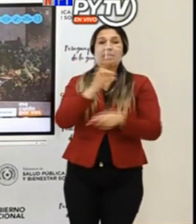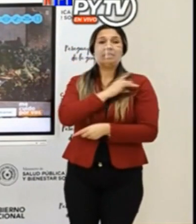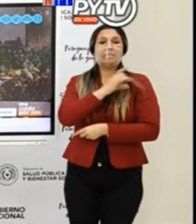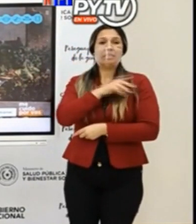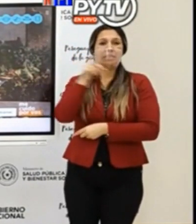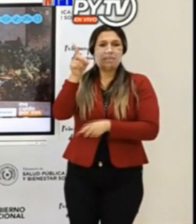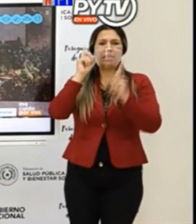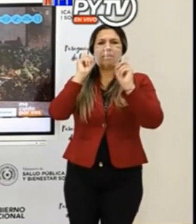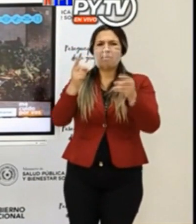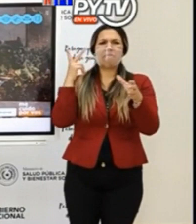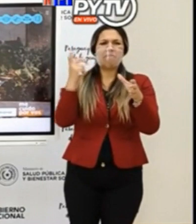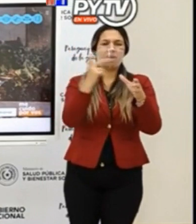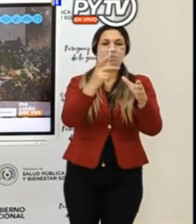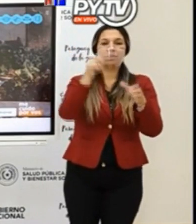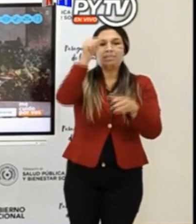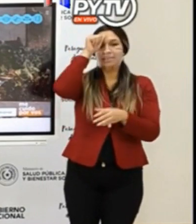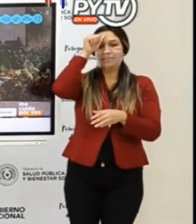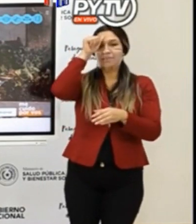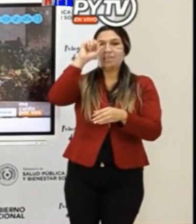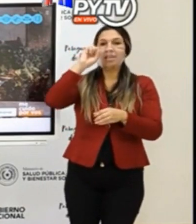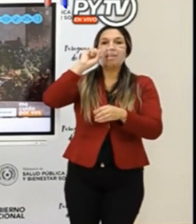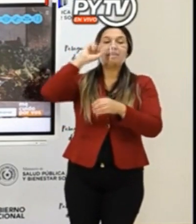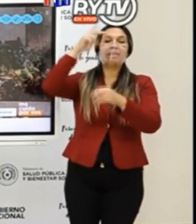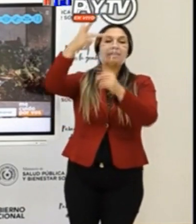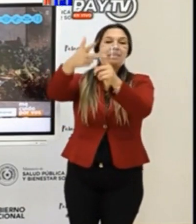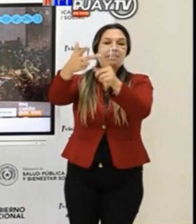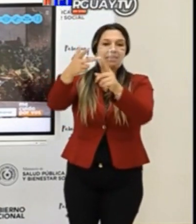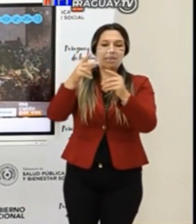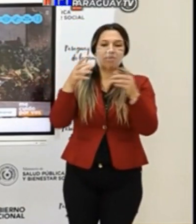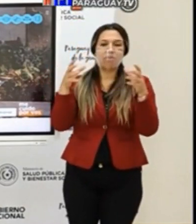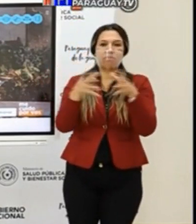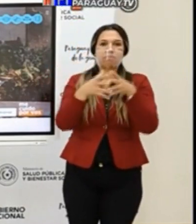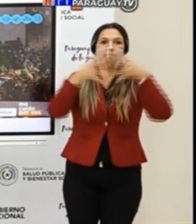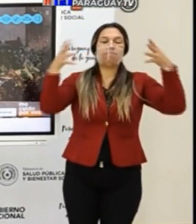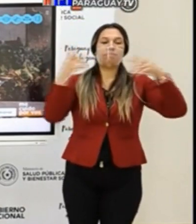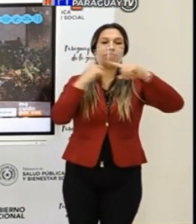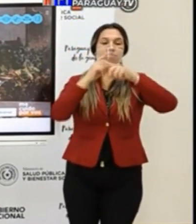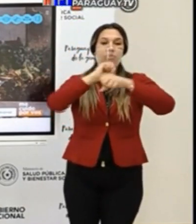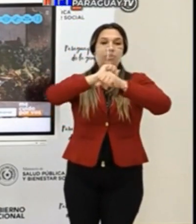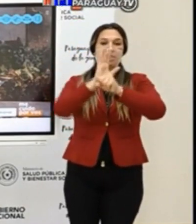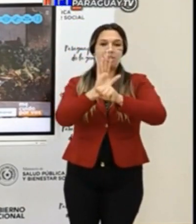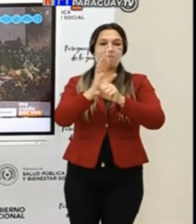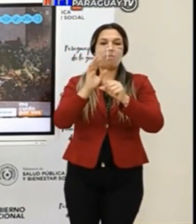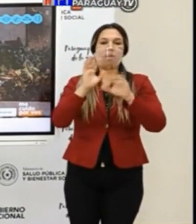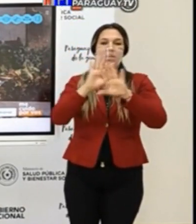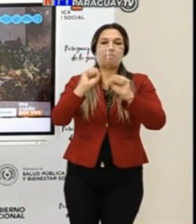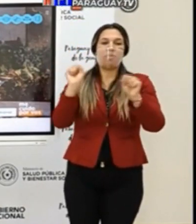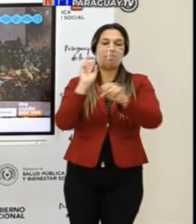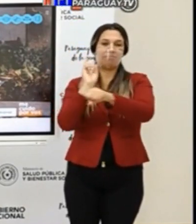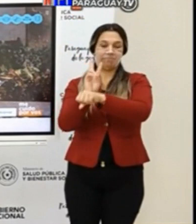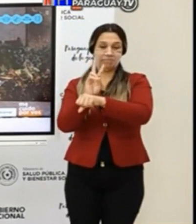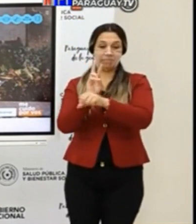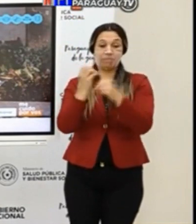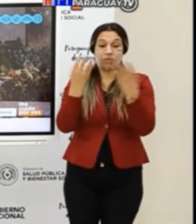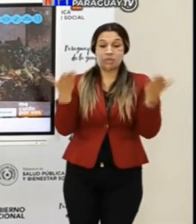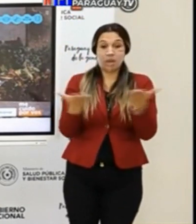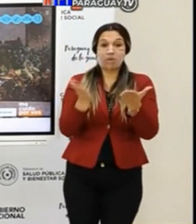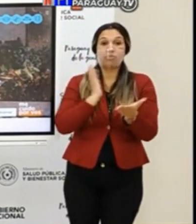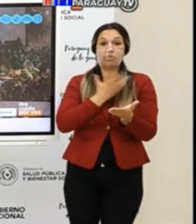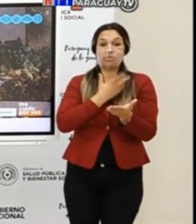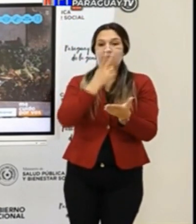vacunando muchísimo es prevenir la siguiente ola el impacto que tiene una vacunación en la ola en la cual está actuando es